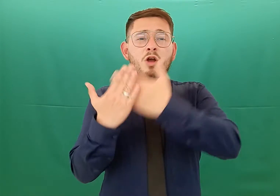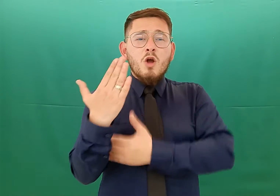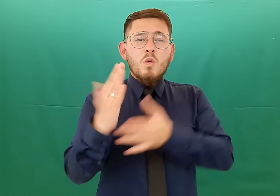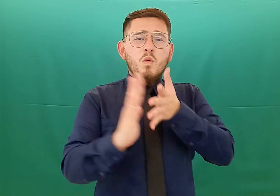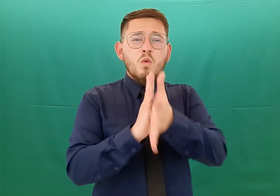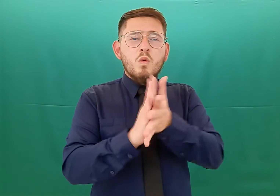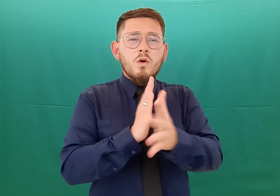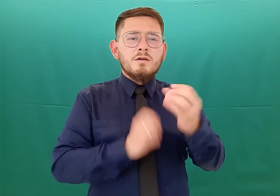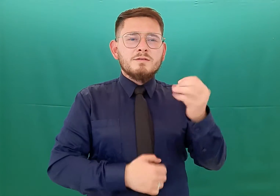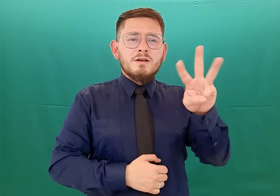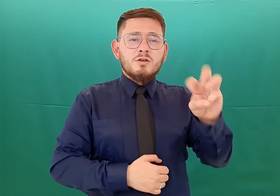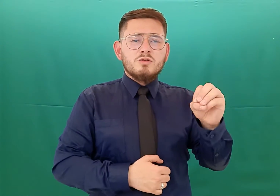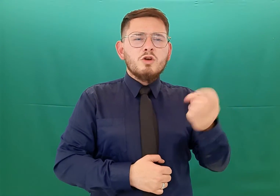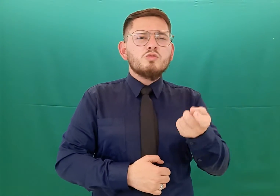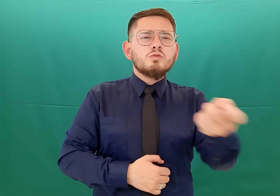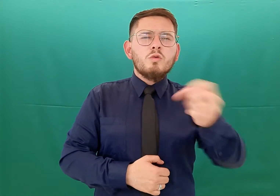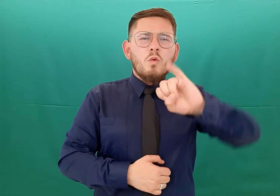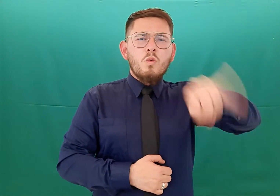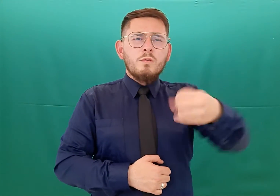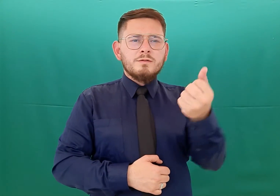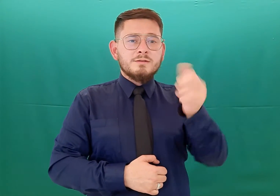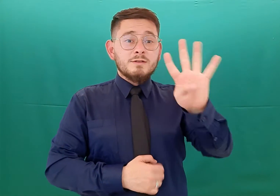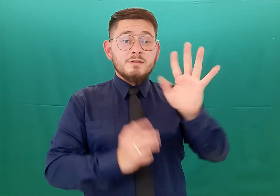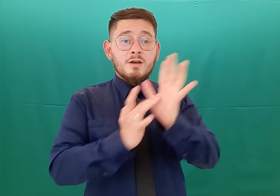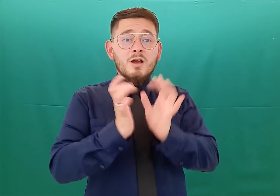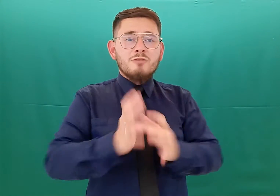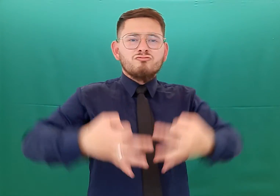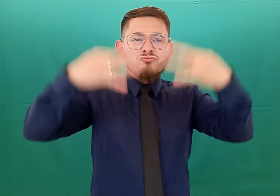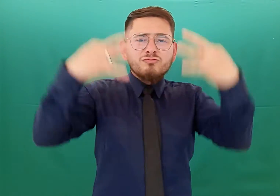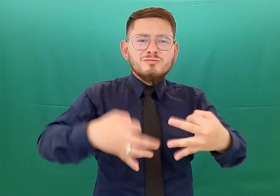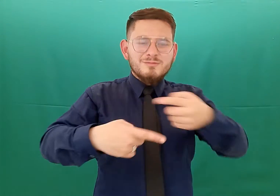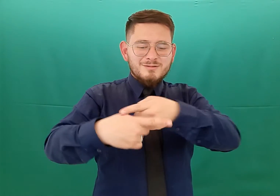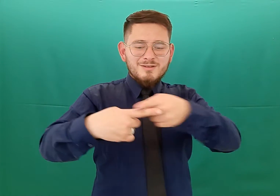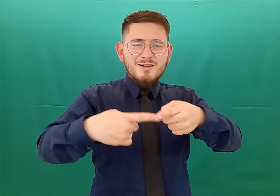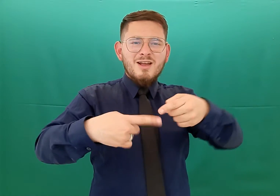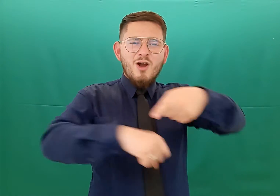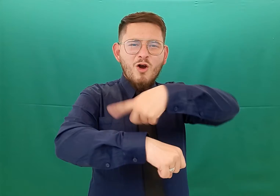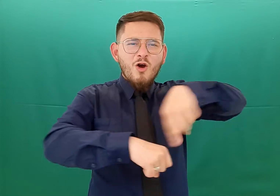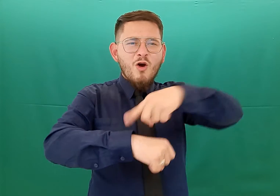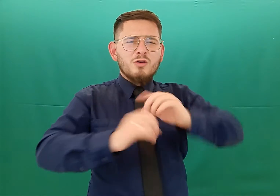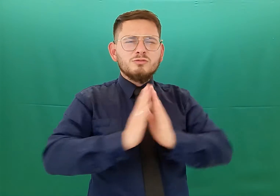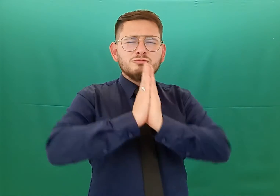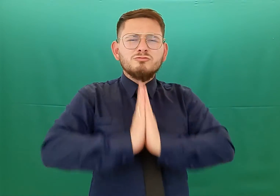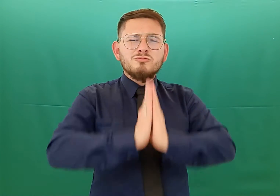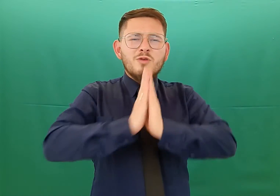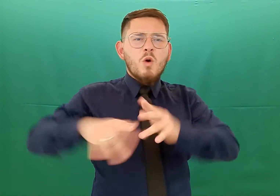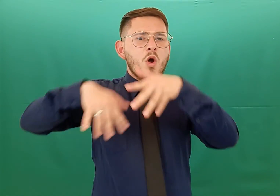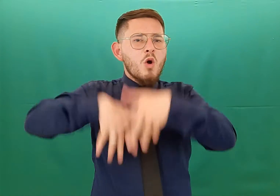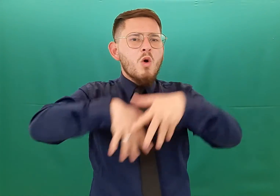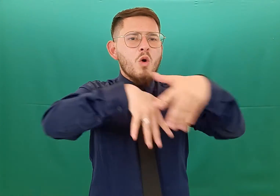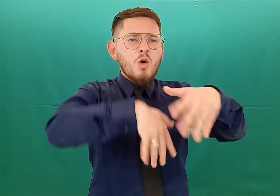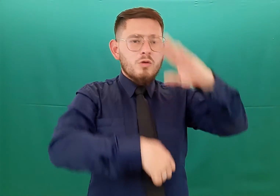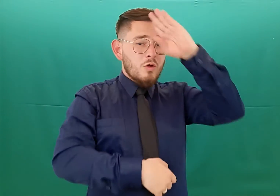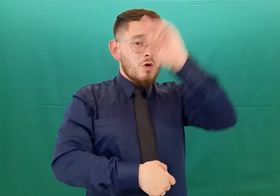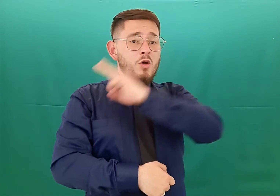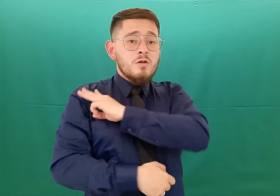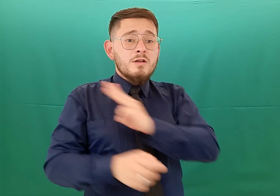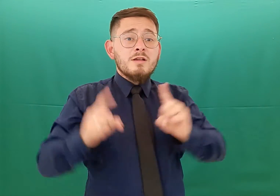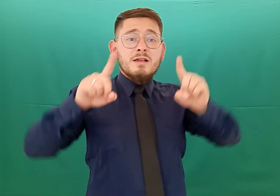Este jueves 14 de abril llega la Hora Santa y la Gran Parada Militar a Tunja. Protagonizado por la Armada Nacional de Colombia y el glorioso Ejército Nacional